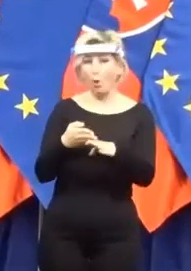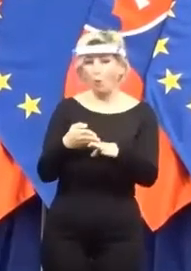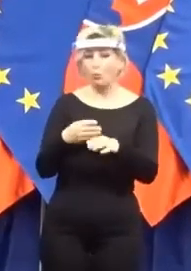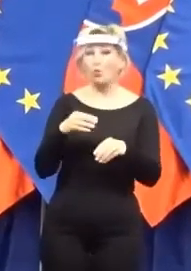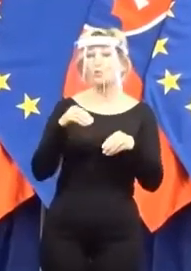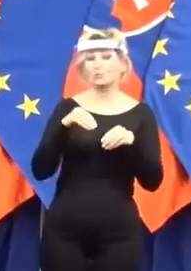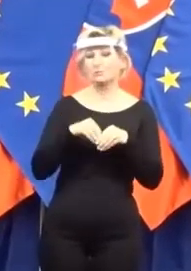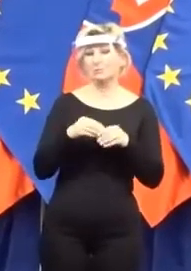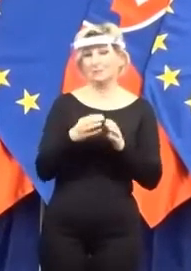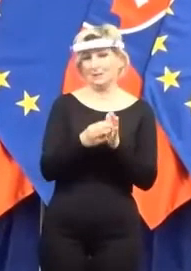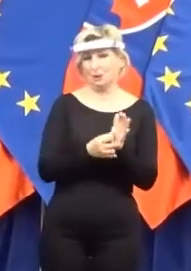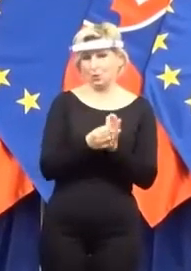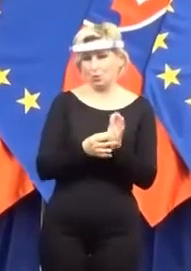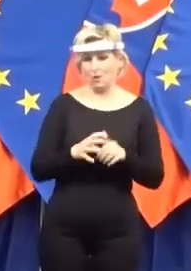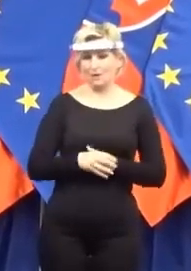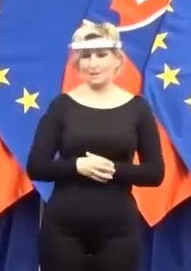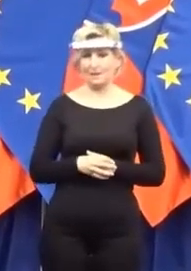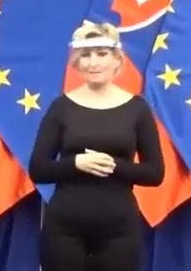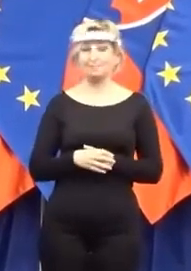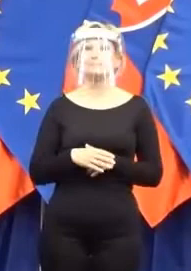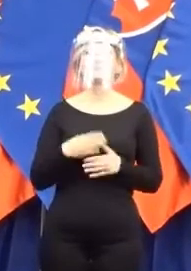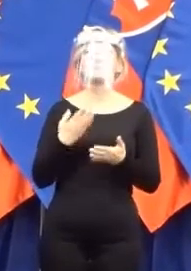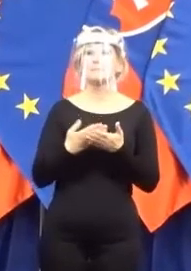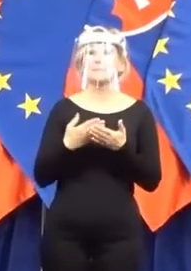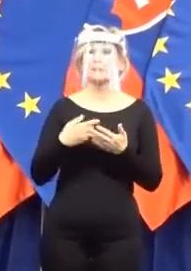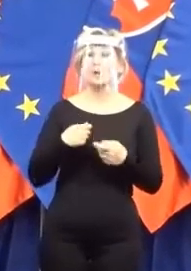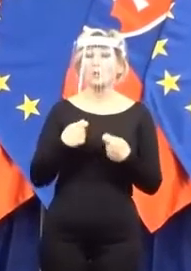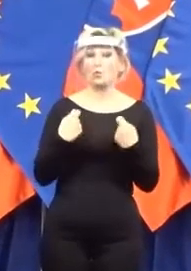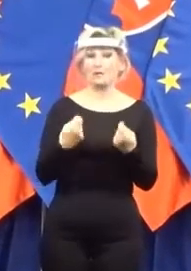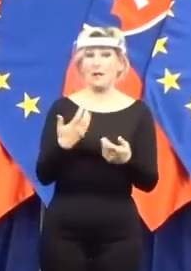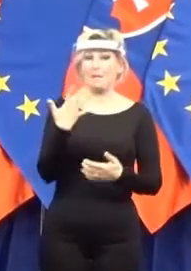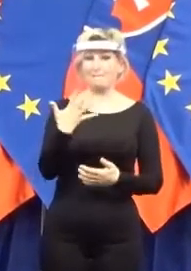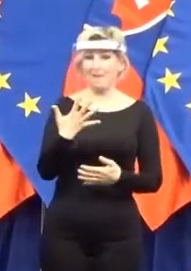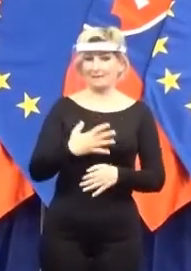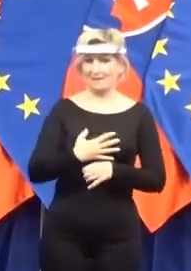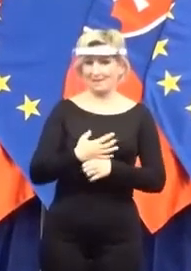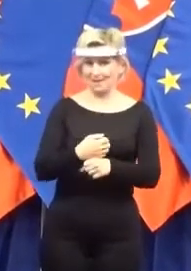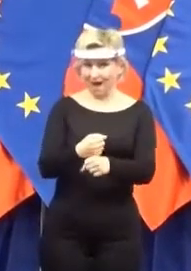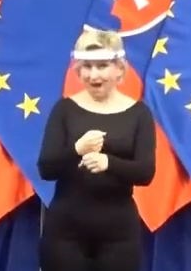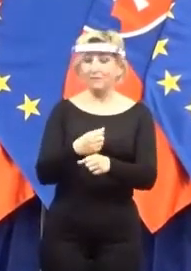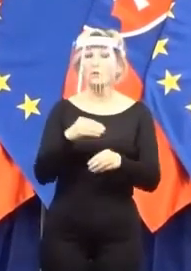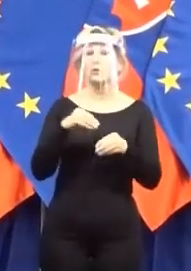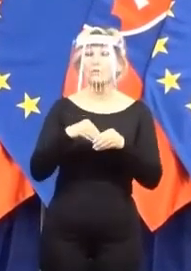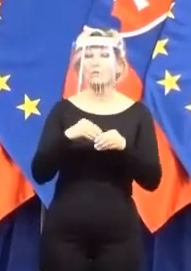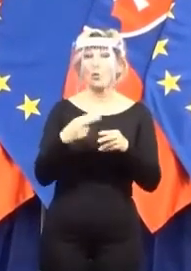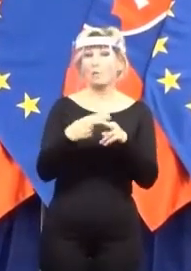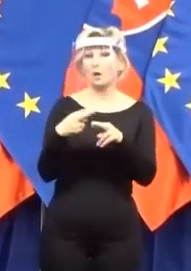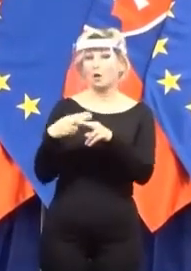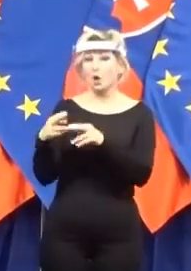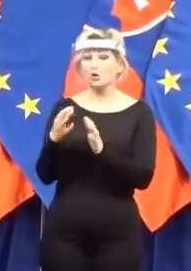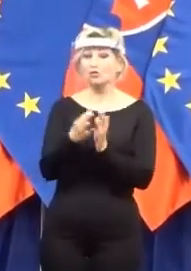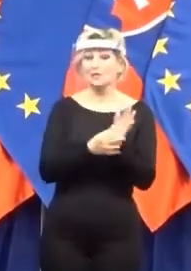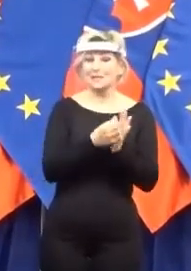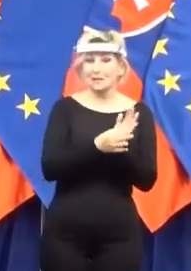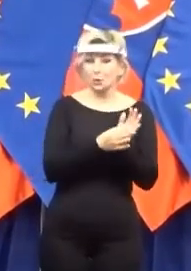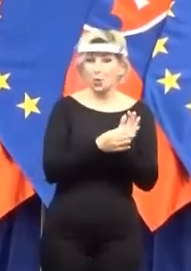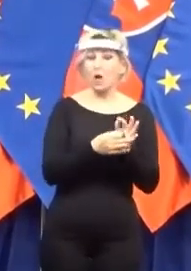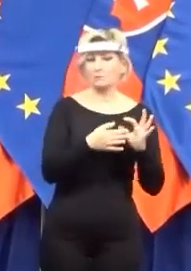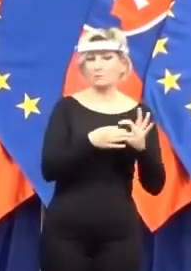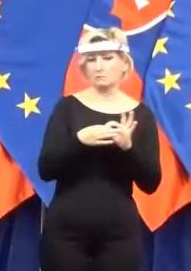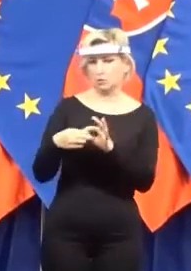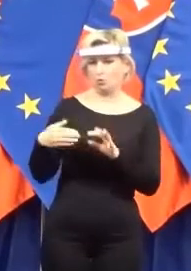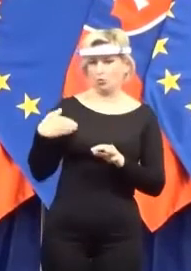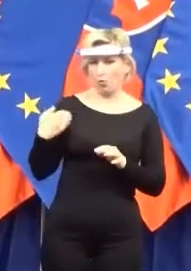sa nachádzame. Preto my sme dali 5 návrhov na riešenie jednotlivých situácií v oblasti školstva